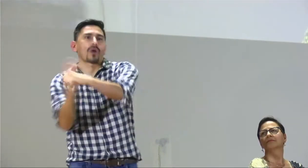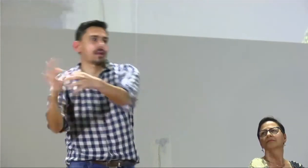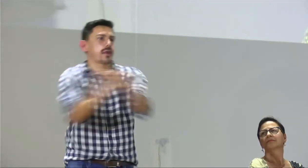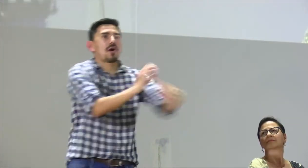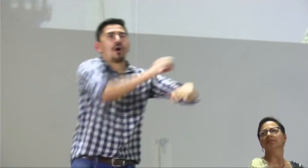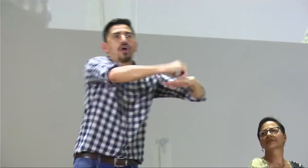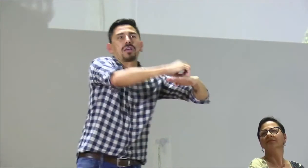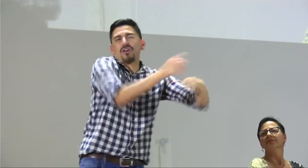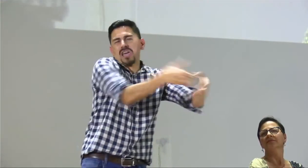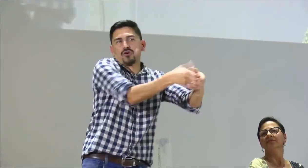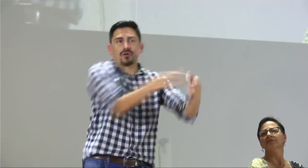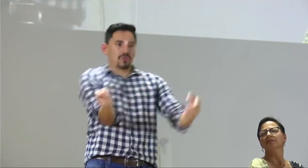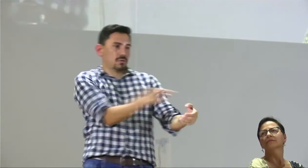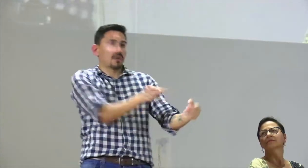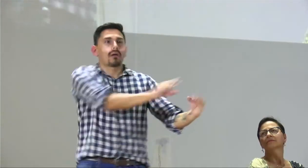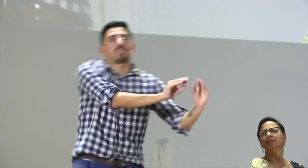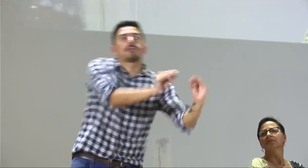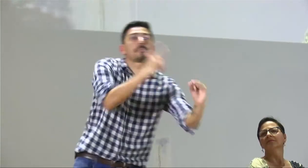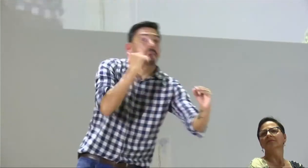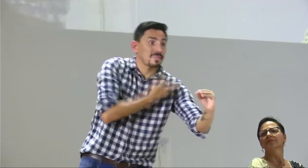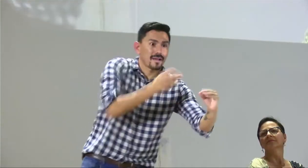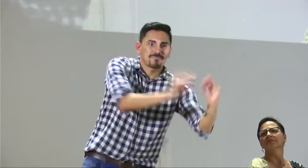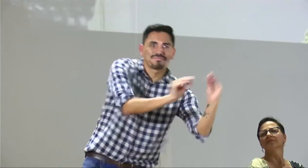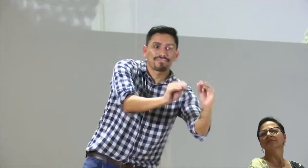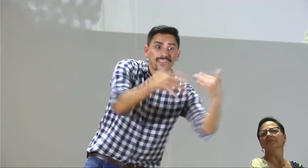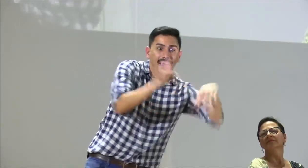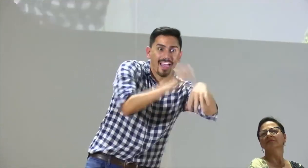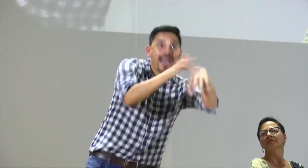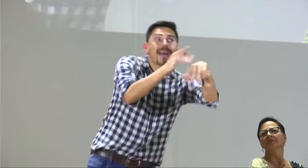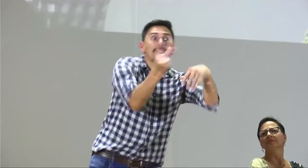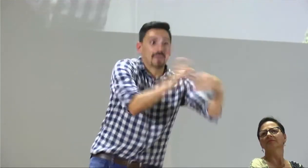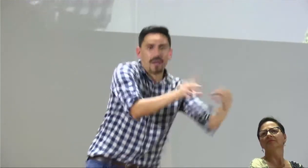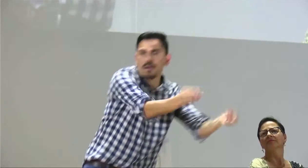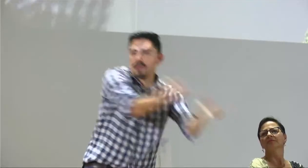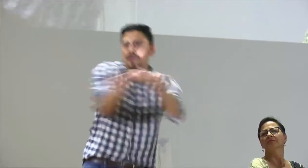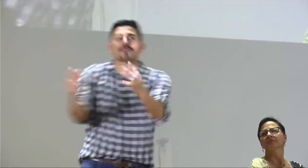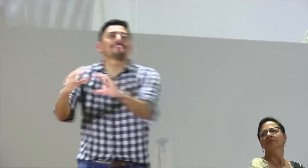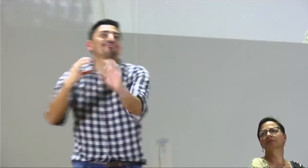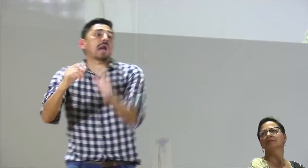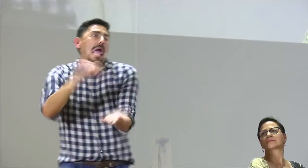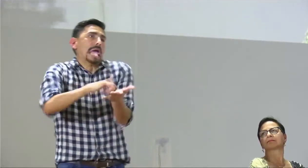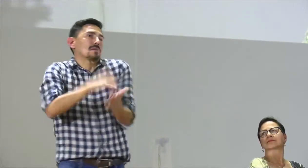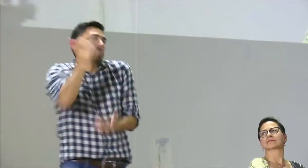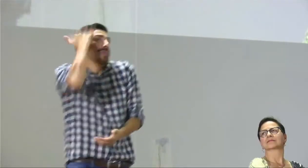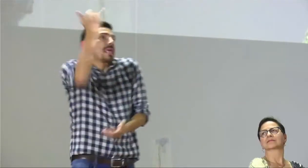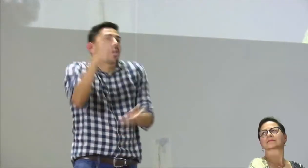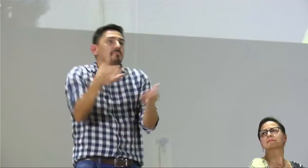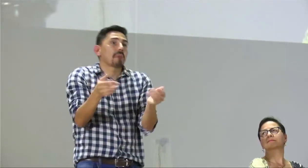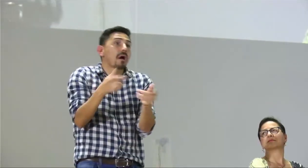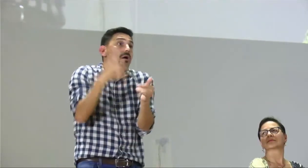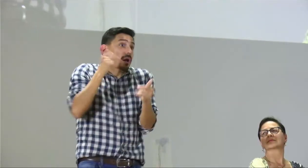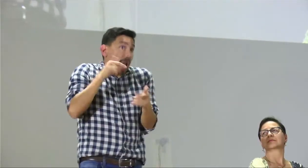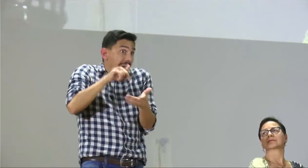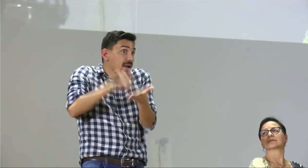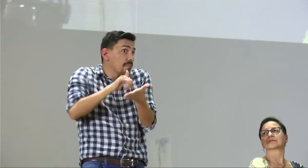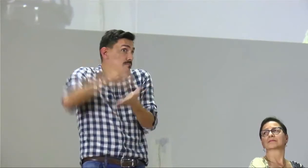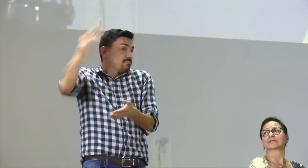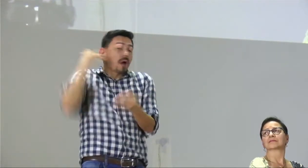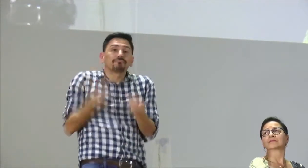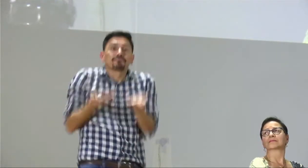con las instituciones y algunas organizaciones privadas como tal esa fue una estrategia en su momento y así se